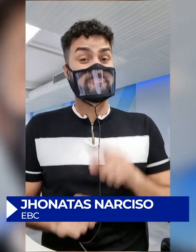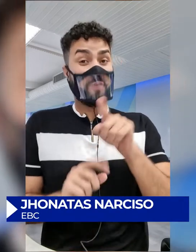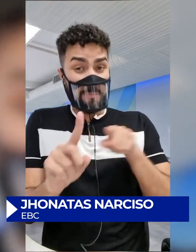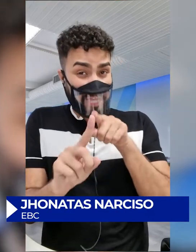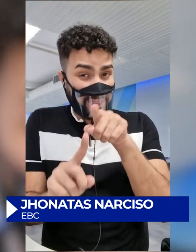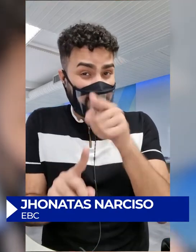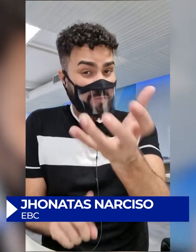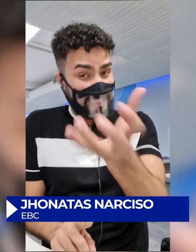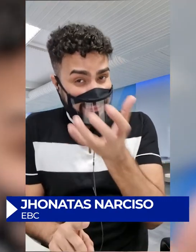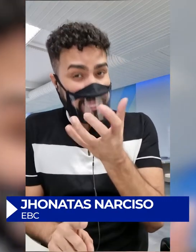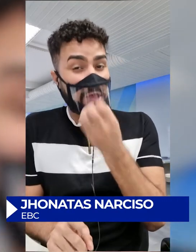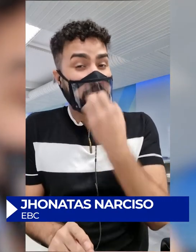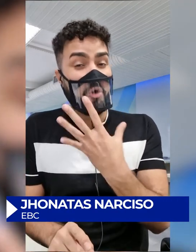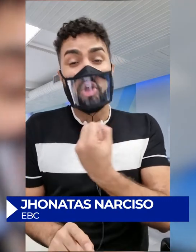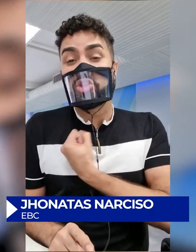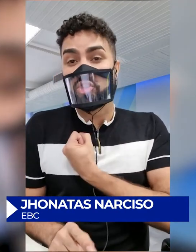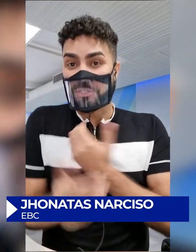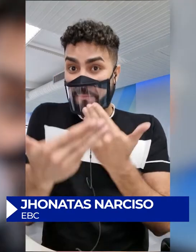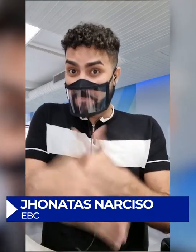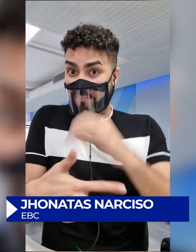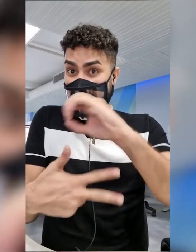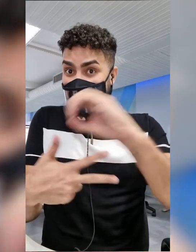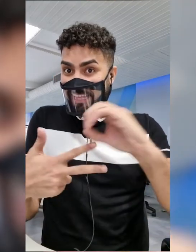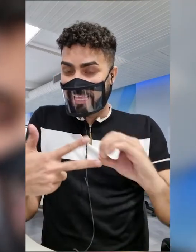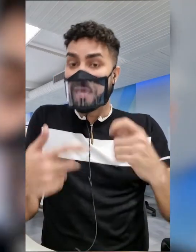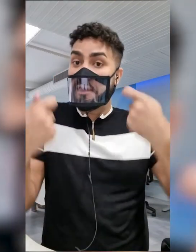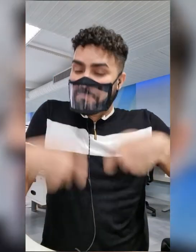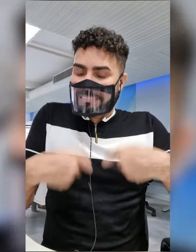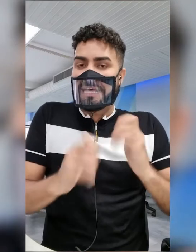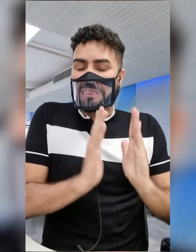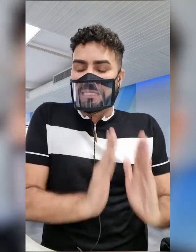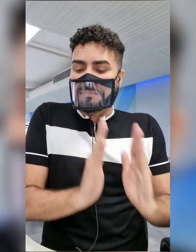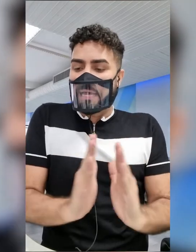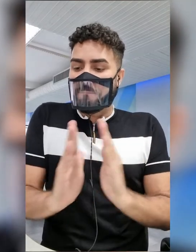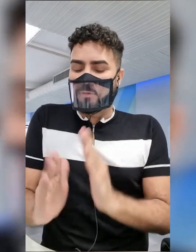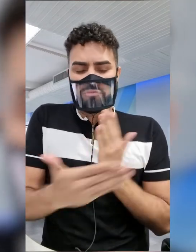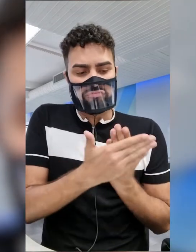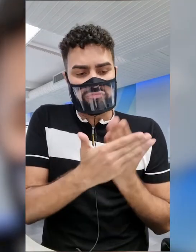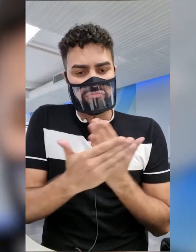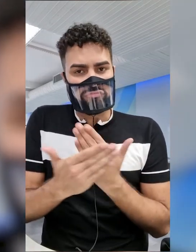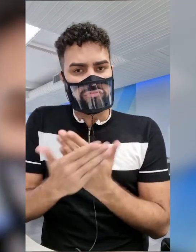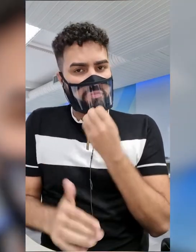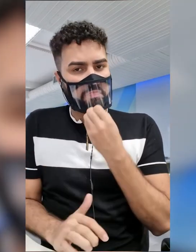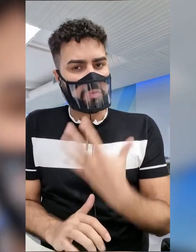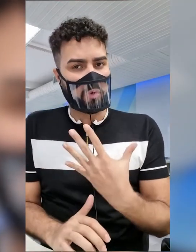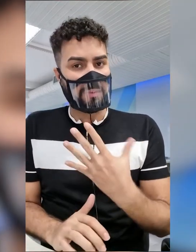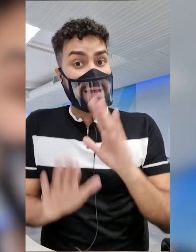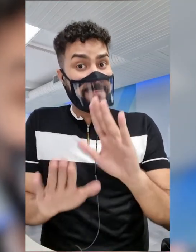Para obter um bom desempenho no Enem, é preciso ter disciplina para manter uma boa rotina de estudos. Mas existem